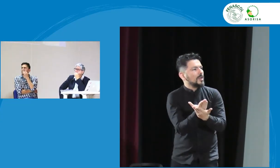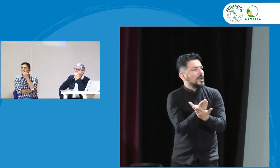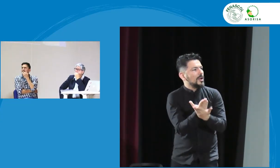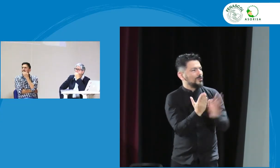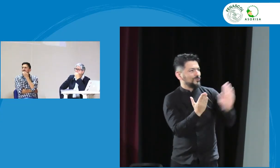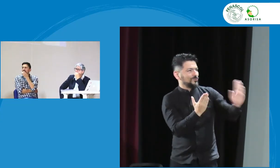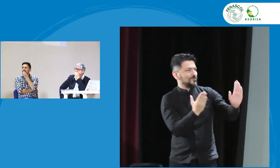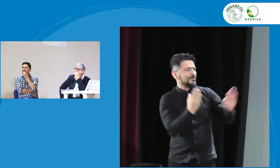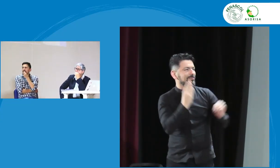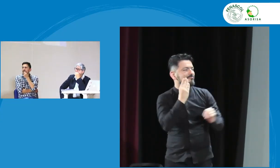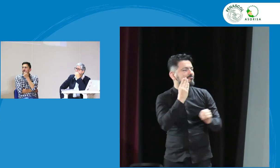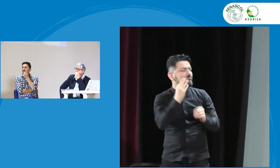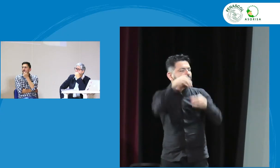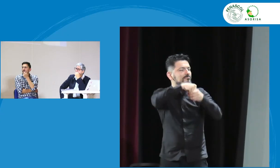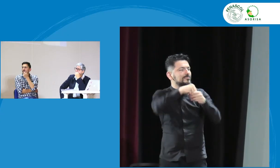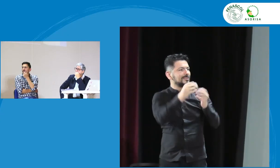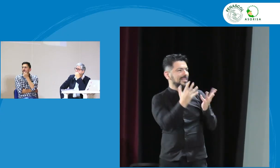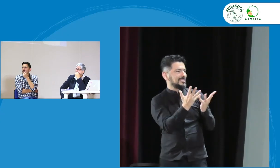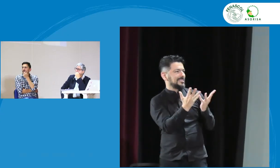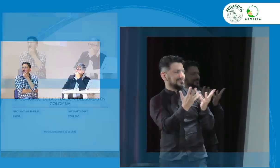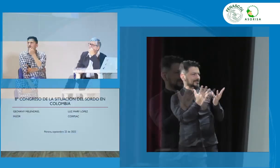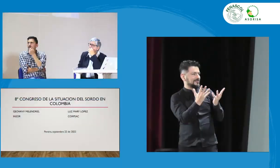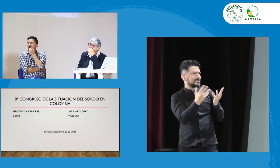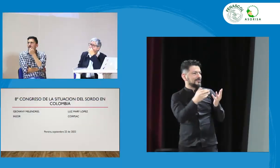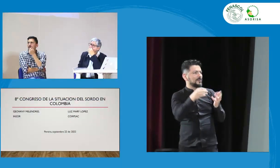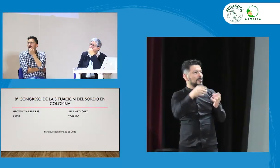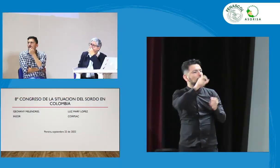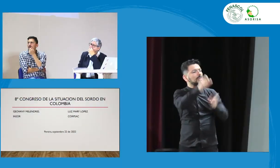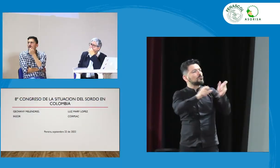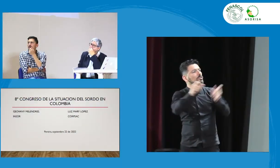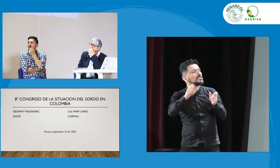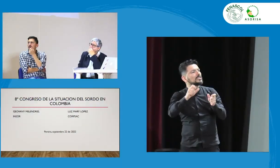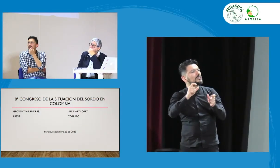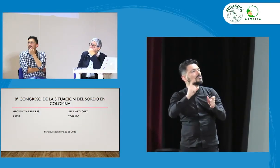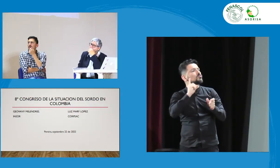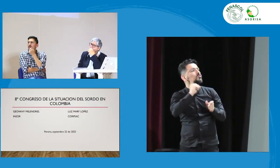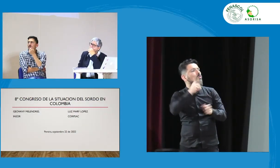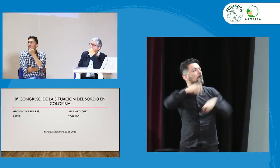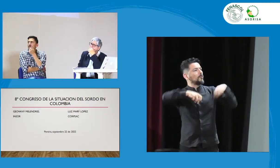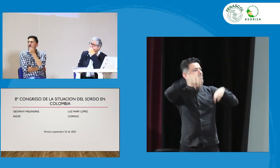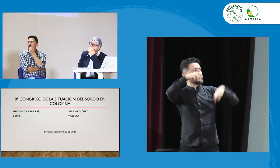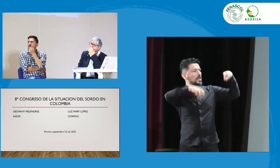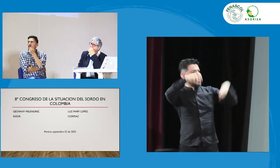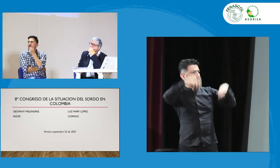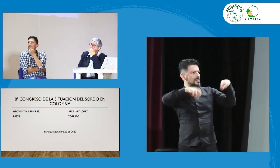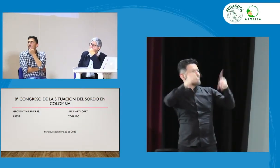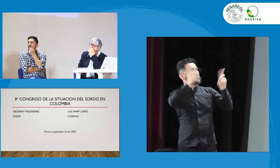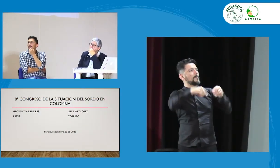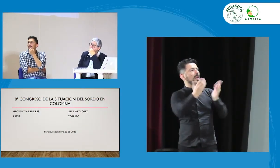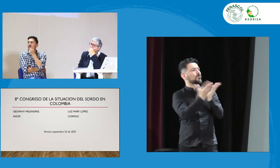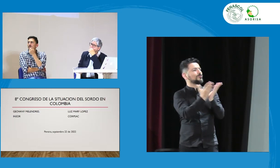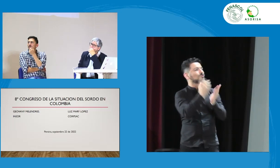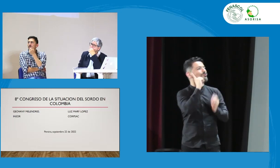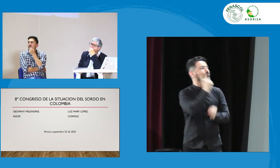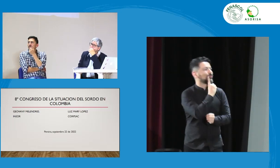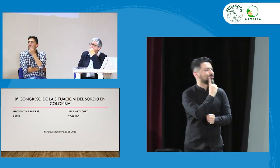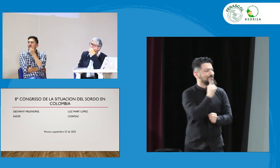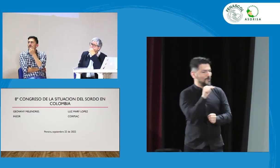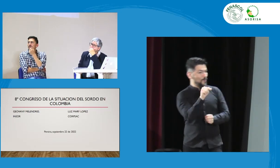propuesta desde tu experiencia, desde CORPSAC, con respecto a la